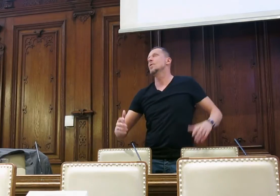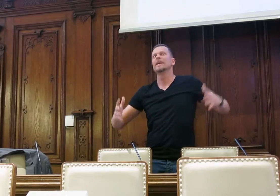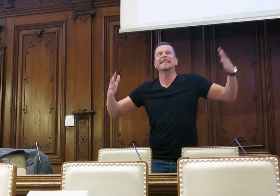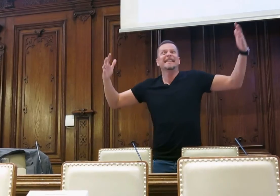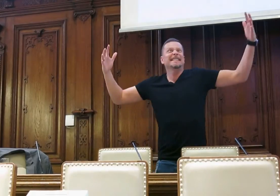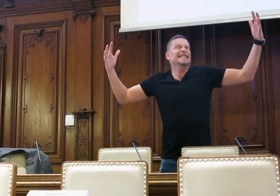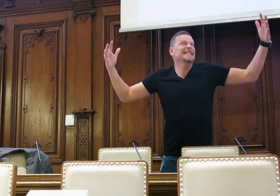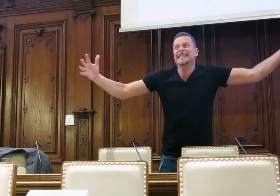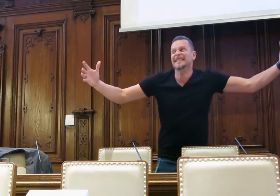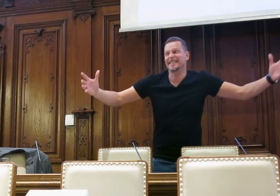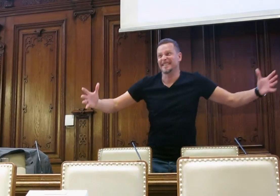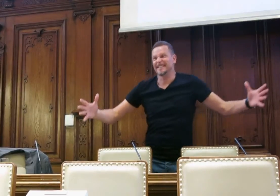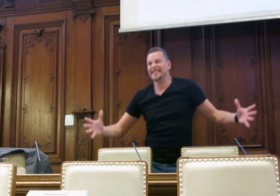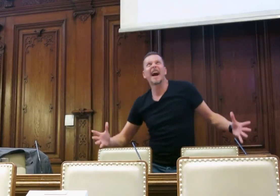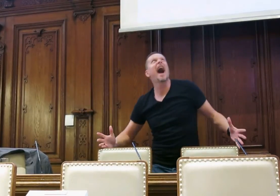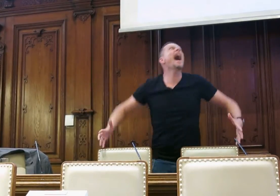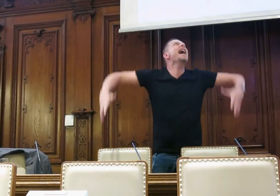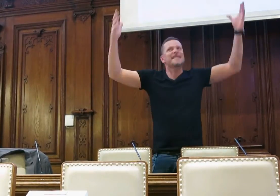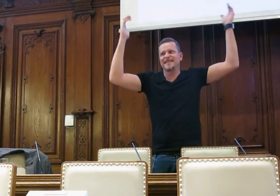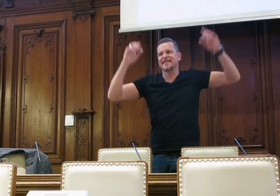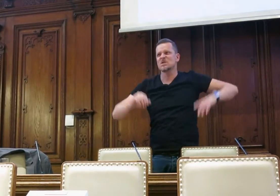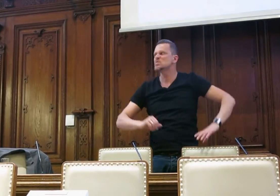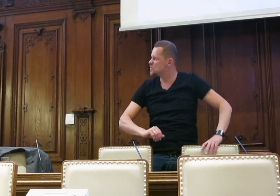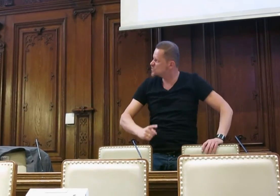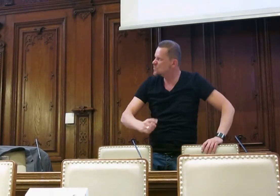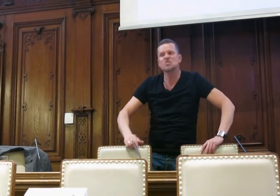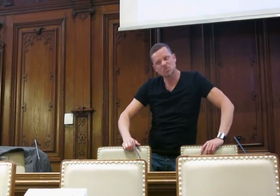Wir trinken ein. Absolut monumental.